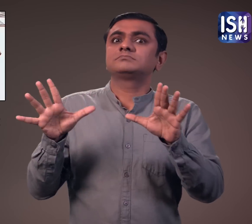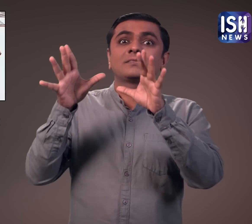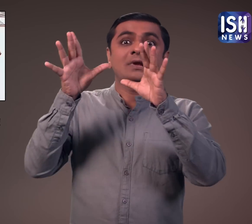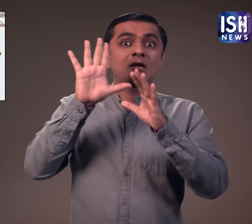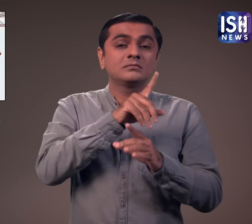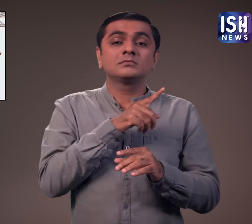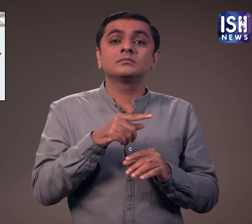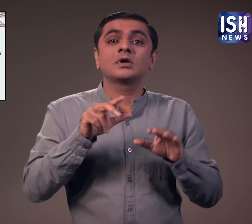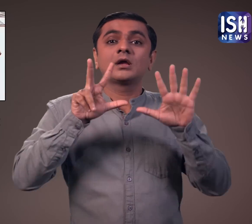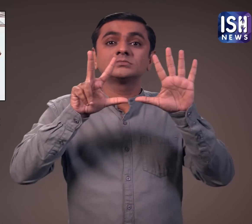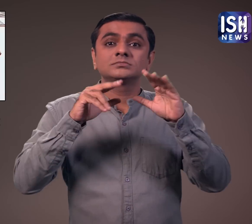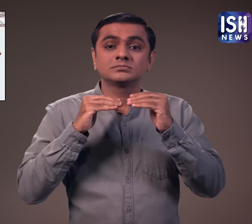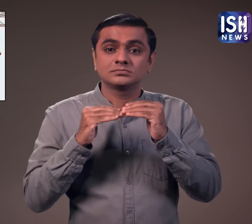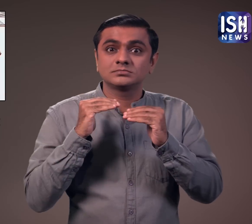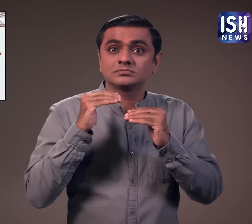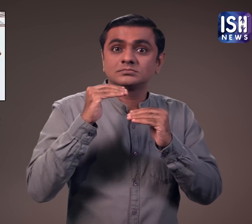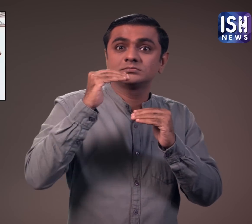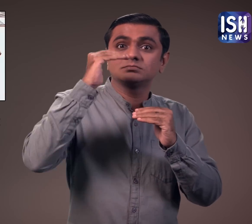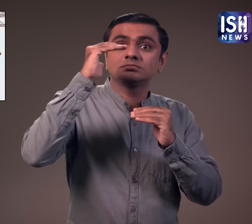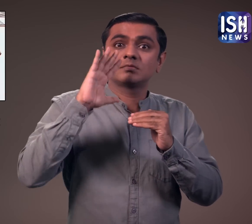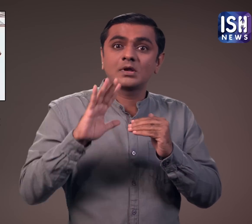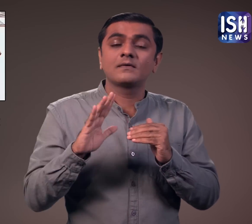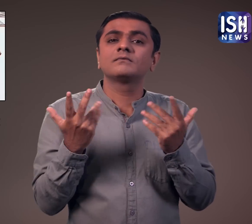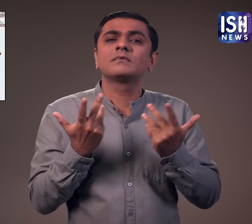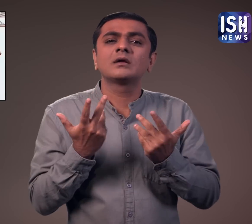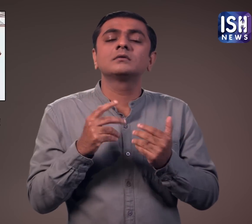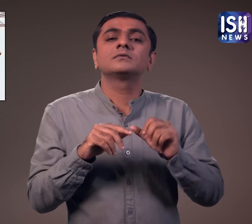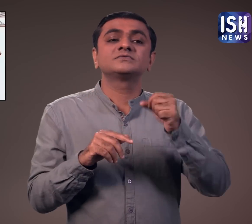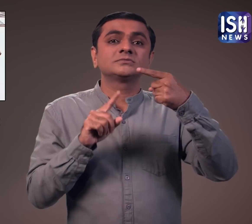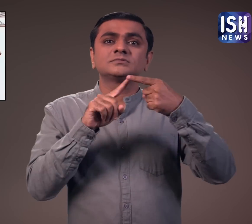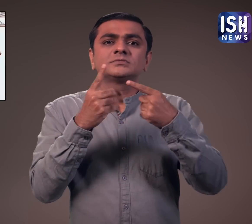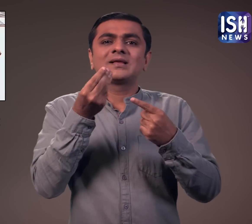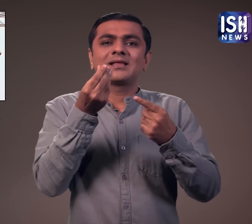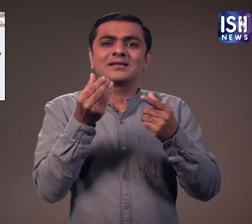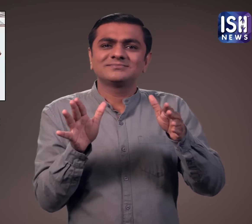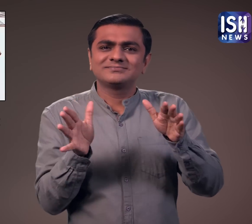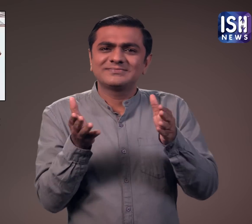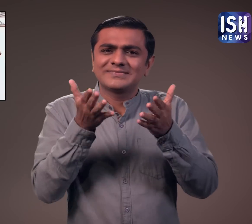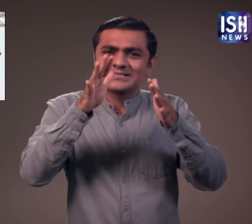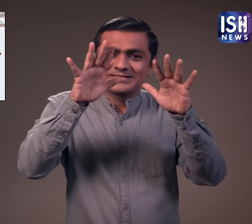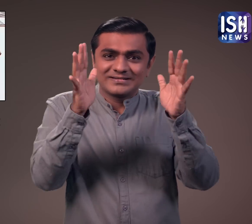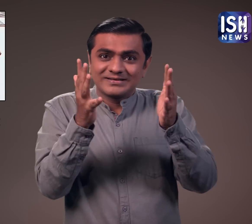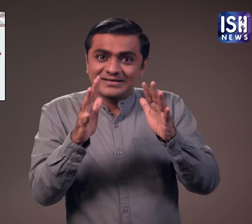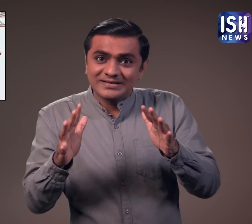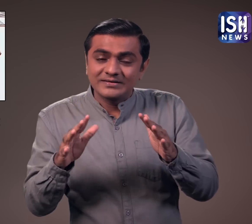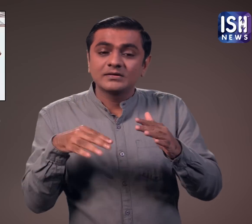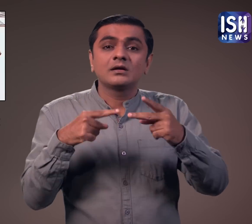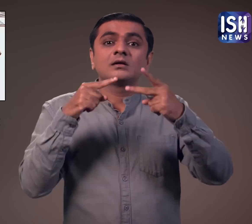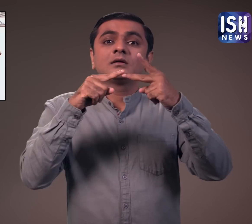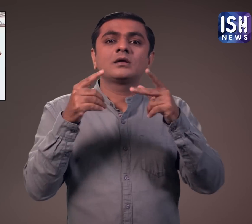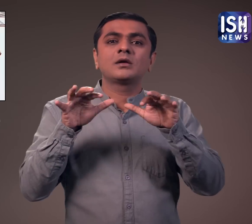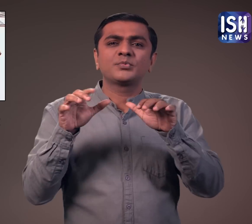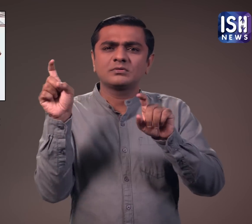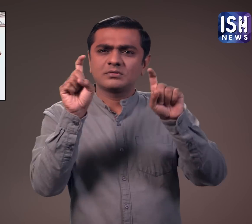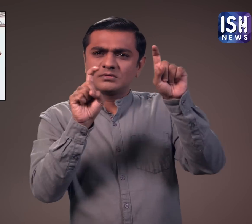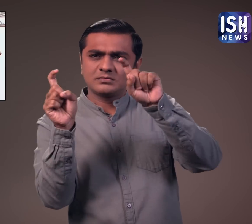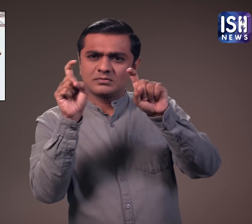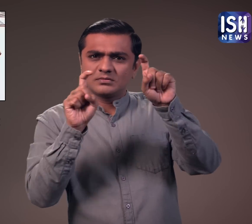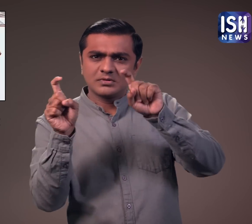कंप्यूटर ग्राफिक और अंत्र में पॉलिशिंग से तयारी के आठ